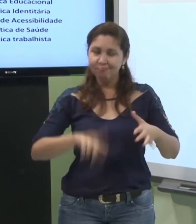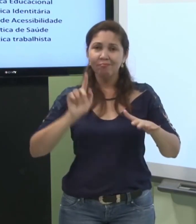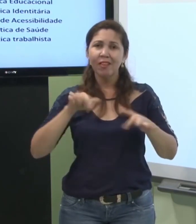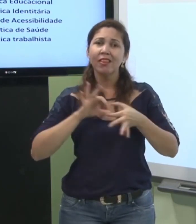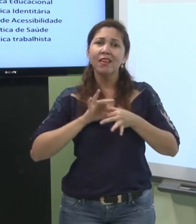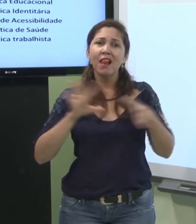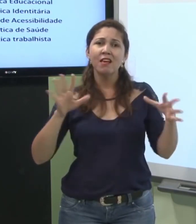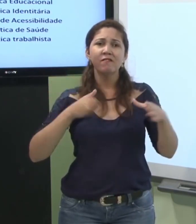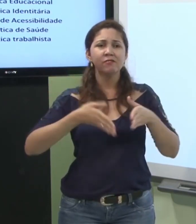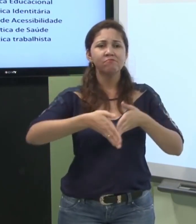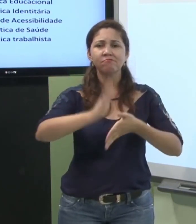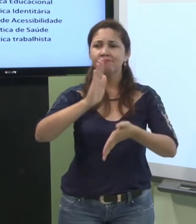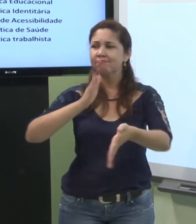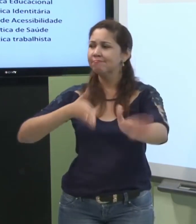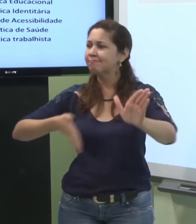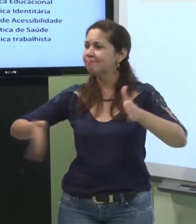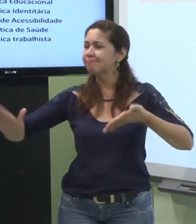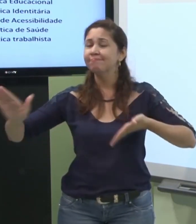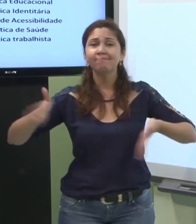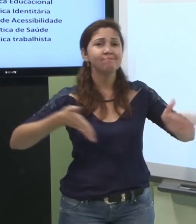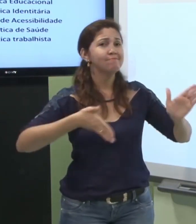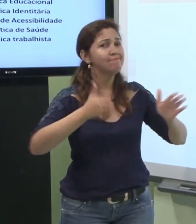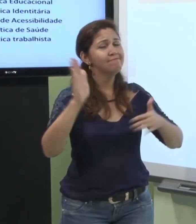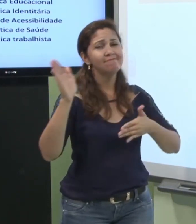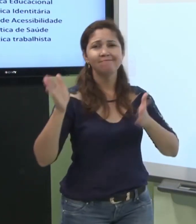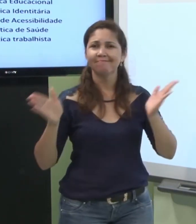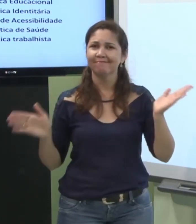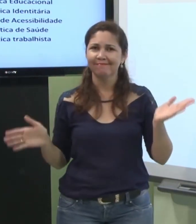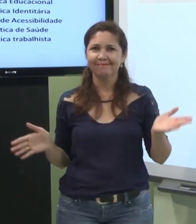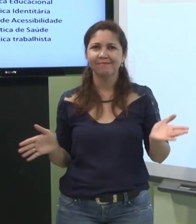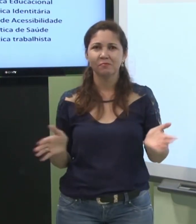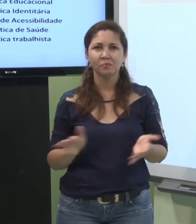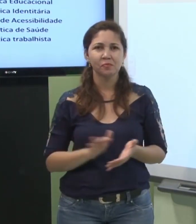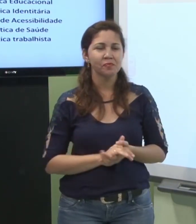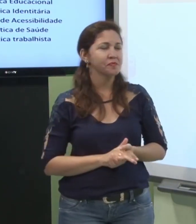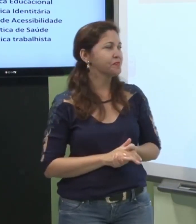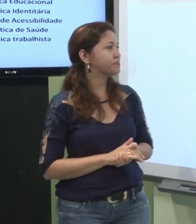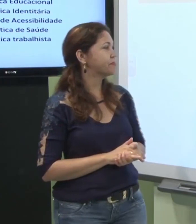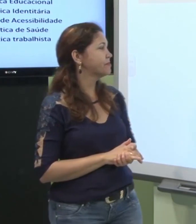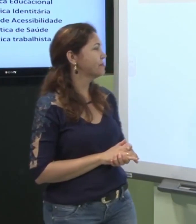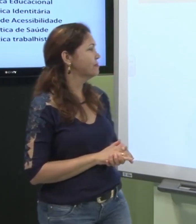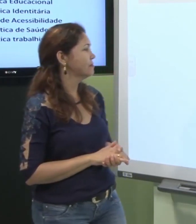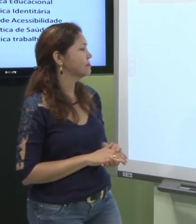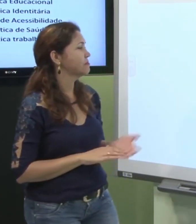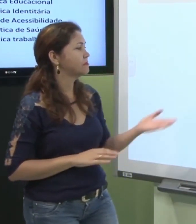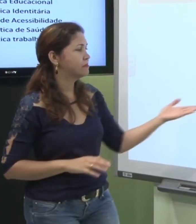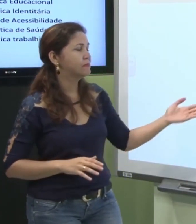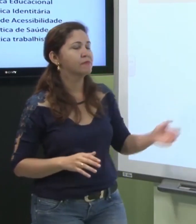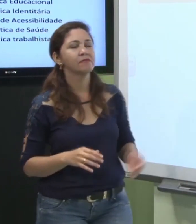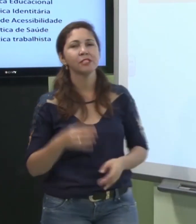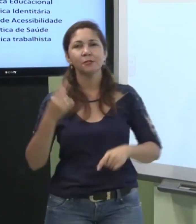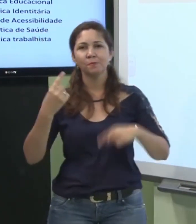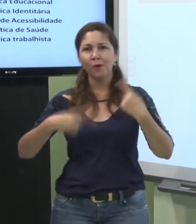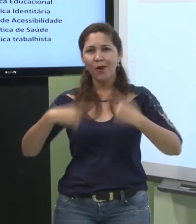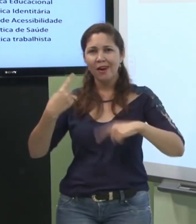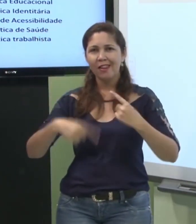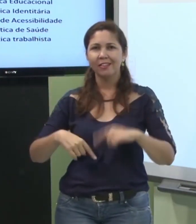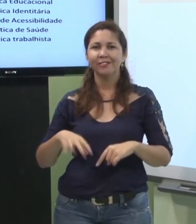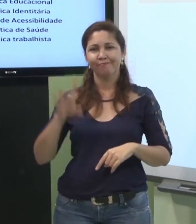nós já conseguimos conquistar vários direitos de ir e vir nós temos